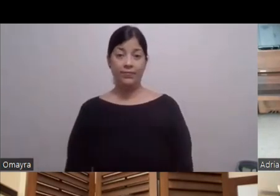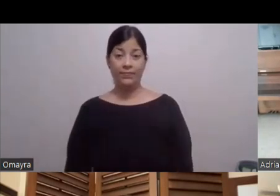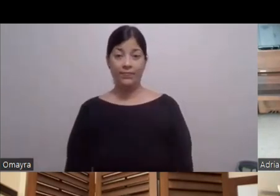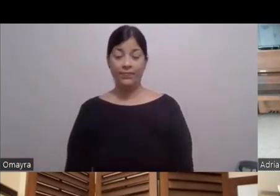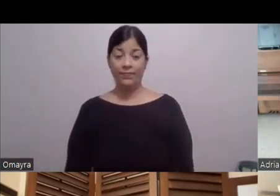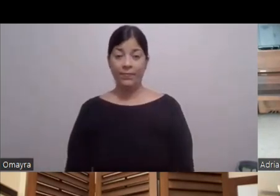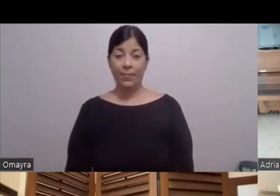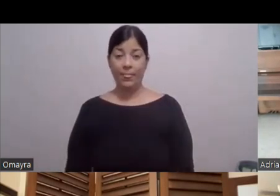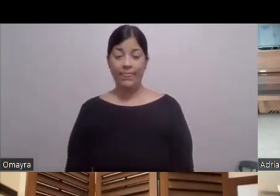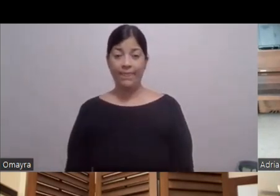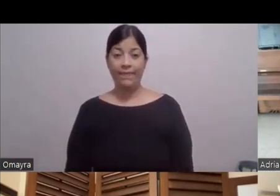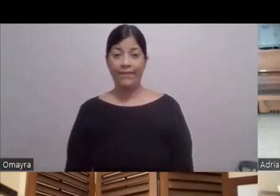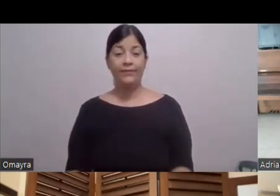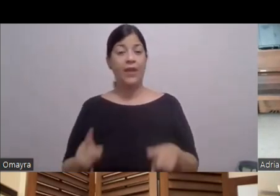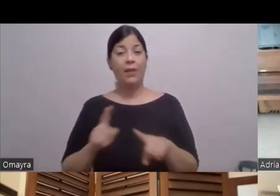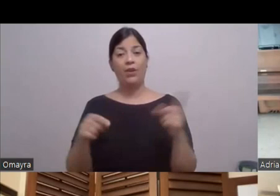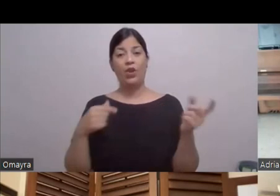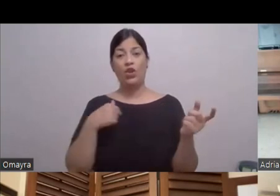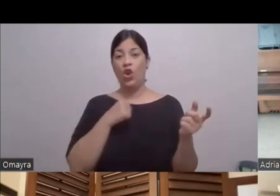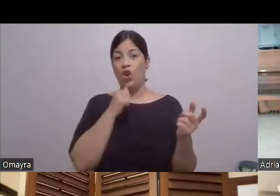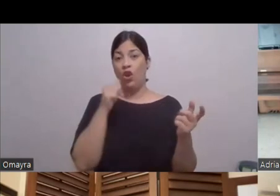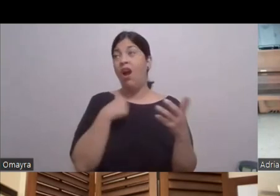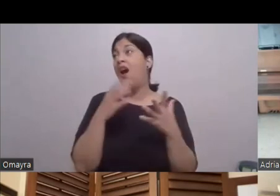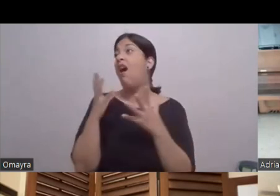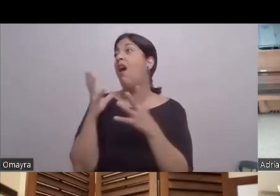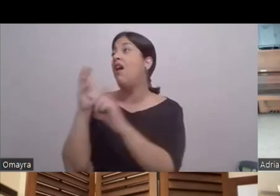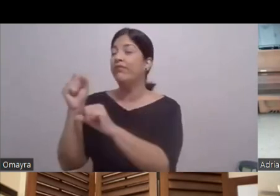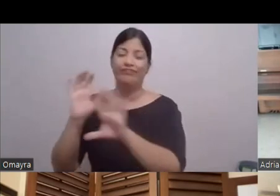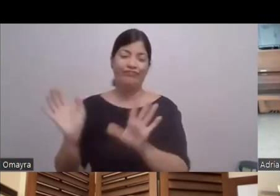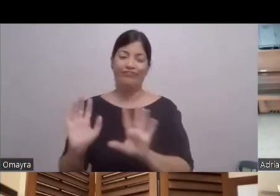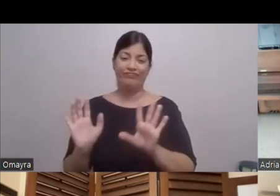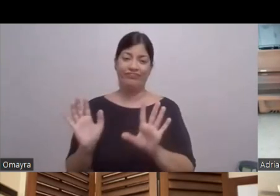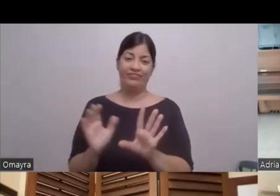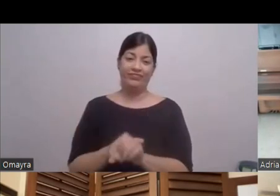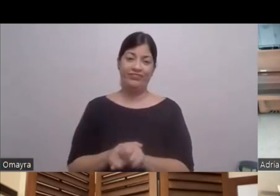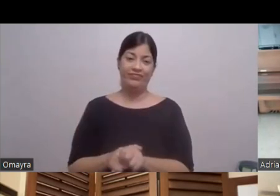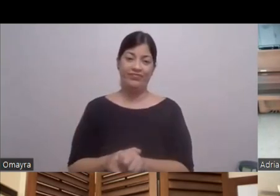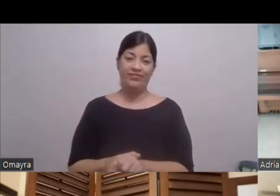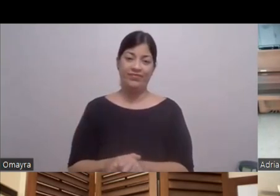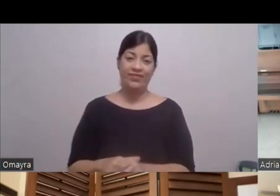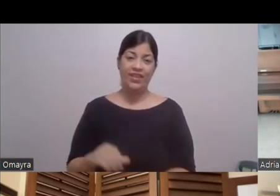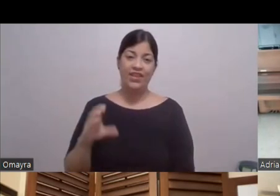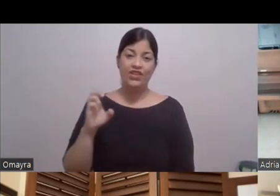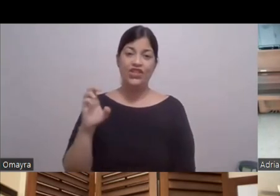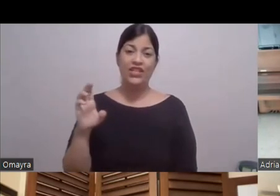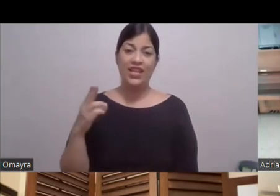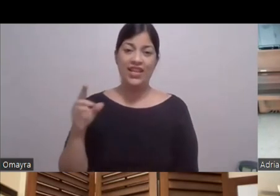Pero no es que me muera Nunca me morí Yo recuerdo Cuando hicimos el Che Yo fui con Steven Souther Veritor Cerroyo Benicio del Toro Porque organizaban